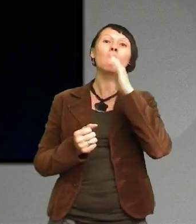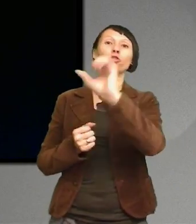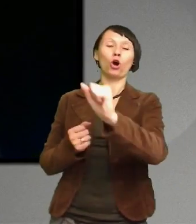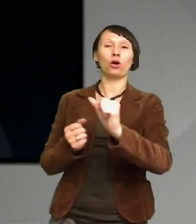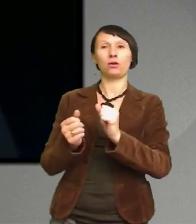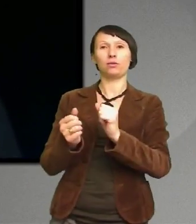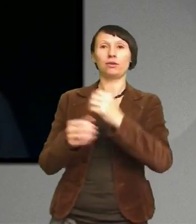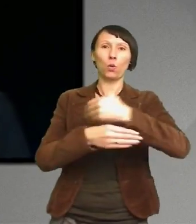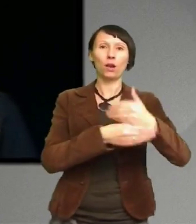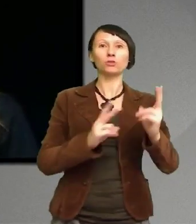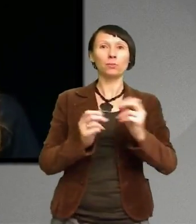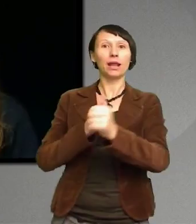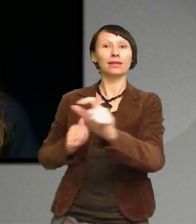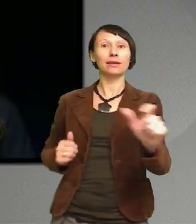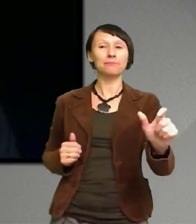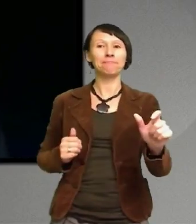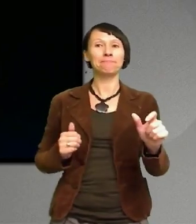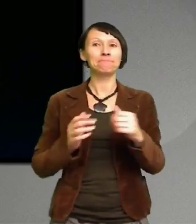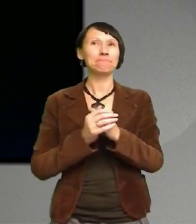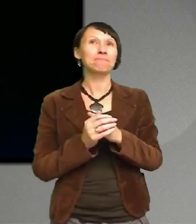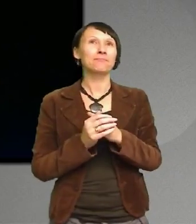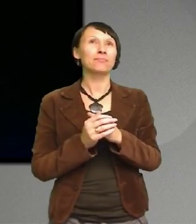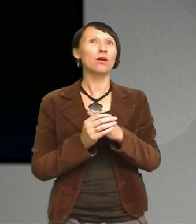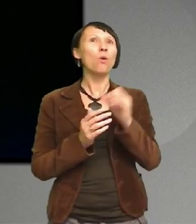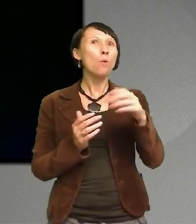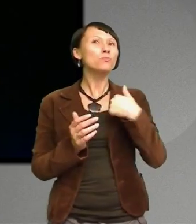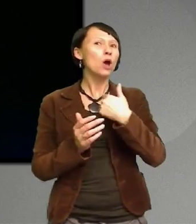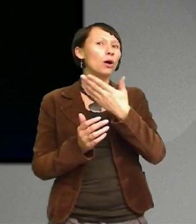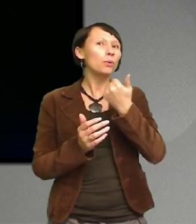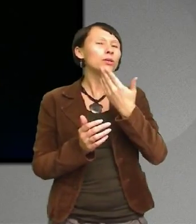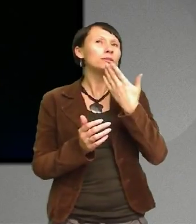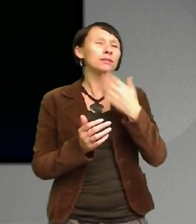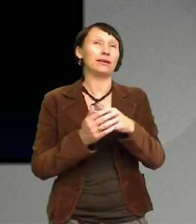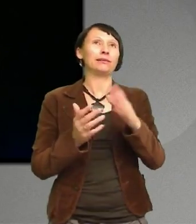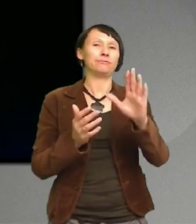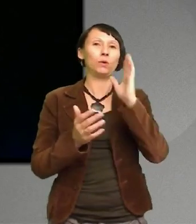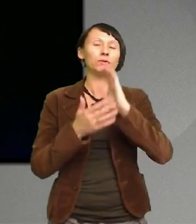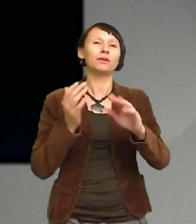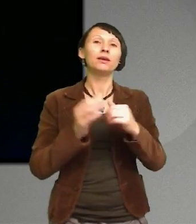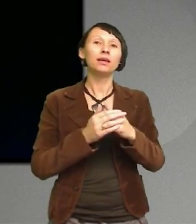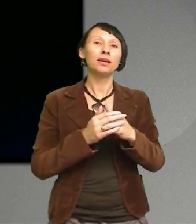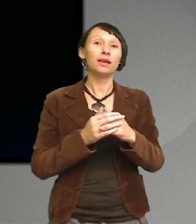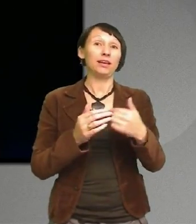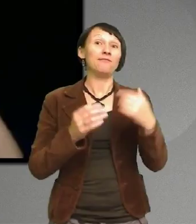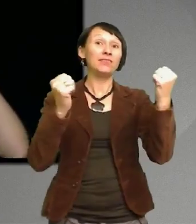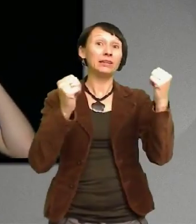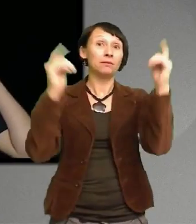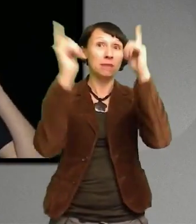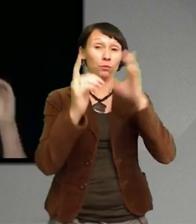Jag tror aldrig jag har sagt ja de här två gångerna Om inte jag visste att det fanns folk runt mig Som jag kunde fråga Bolla idéer Och helt enkelt be om